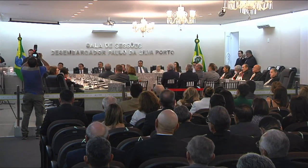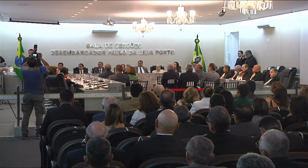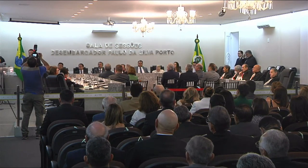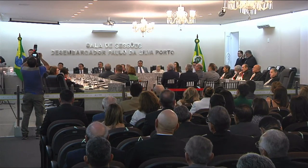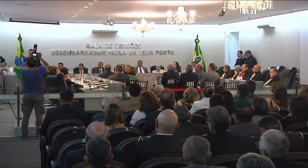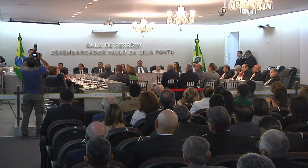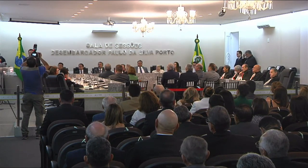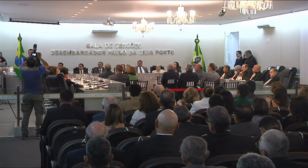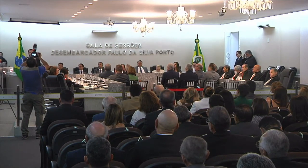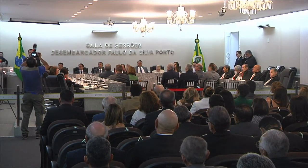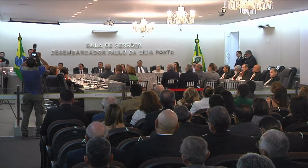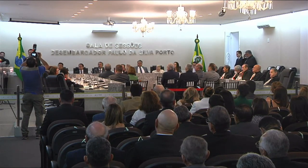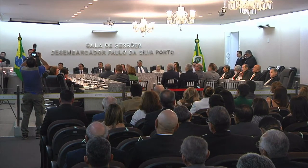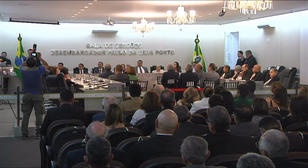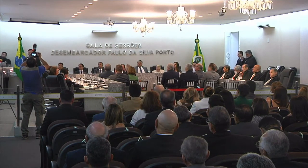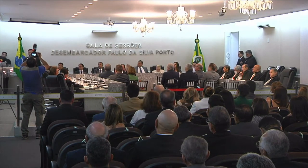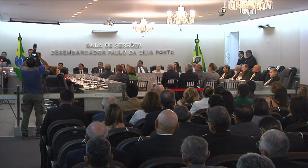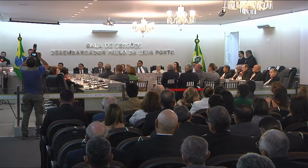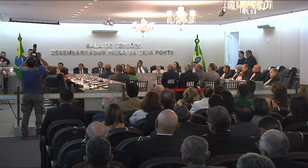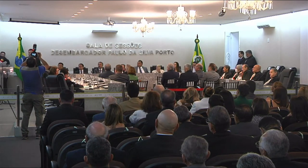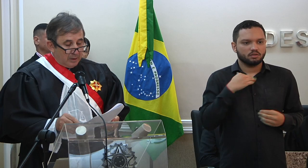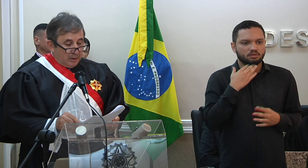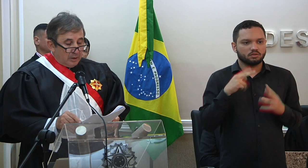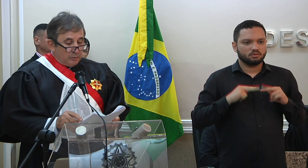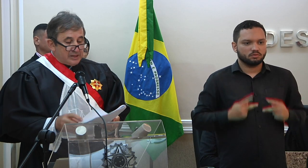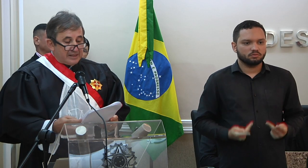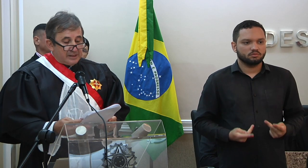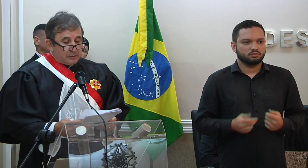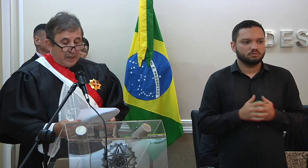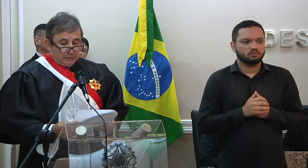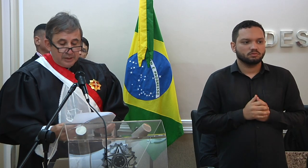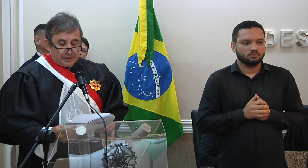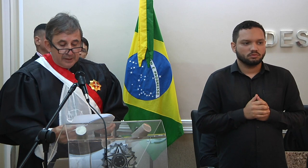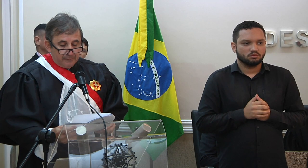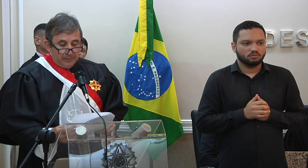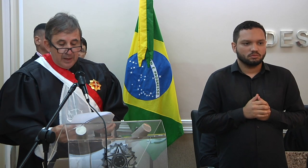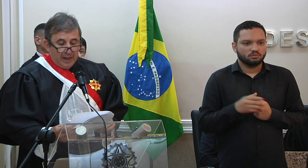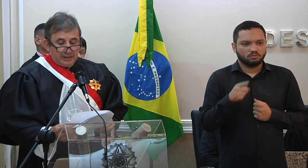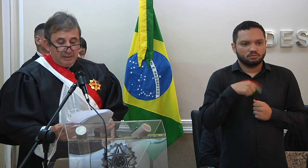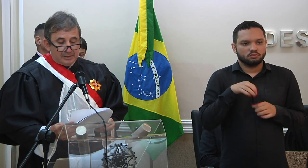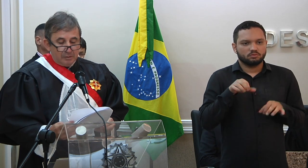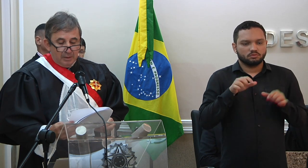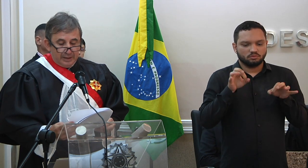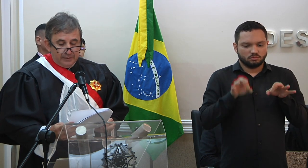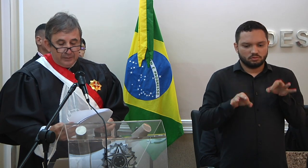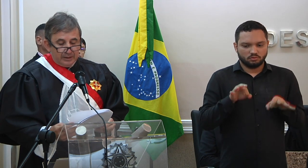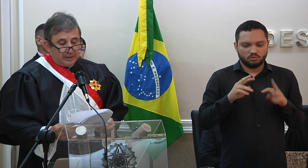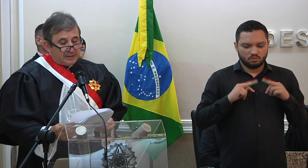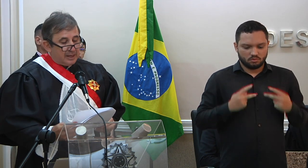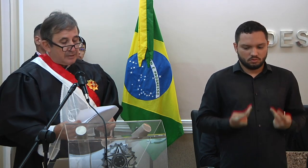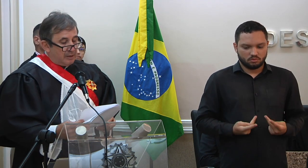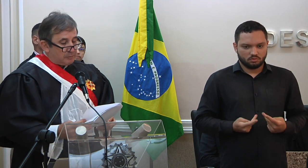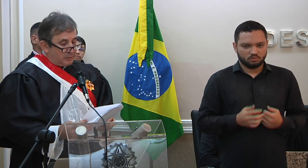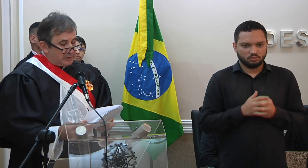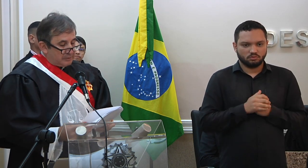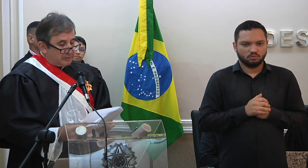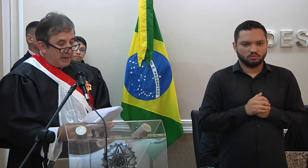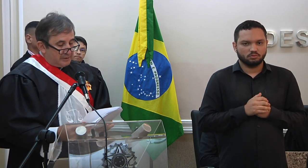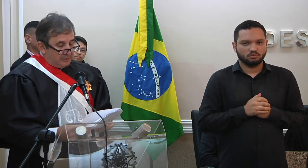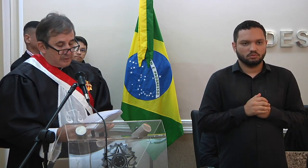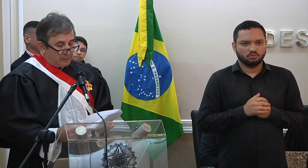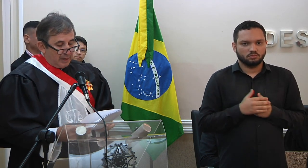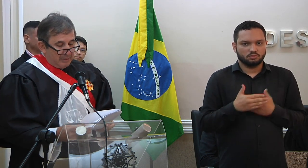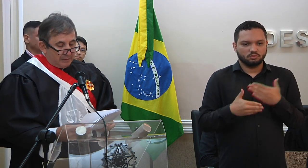seres sem almas, sem virtudes, sem humanismo. No exercício da jurisdição, a dimensão humana intrínseca aos